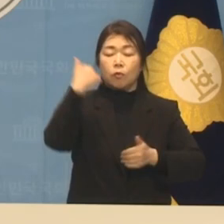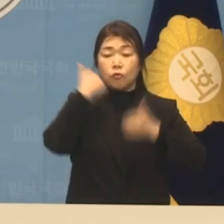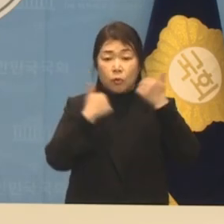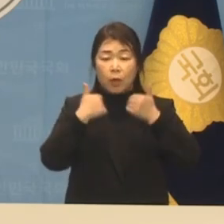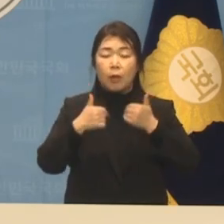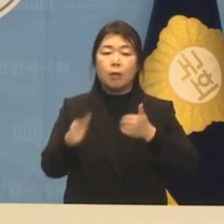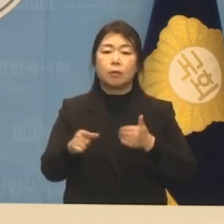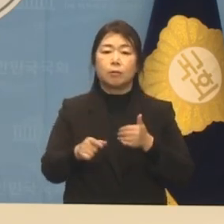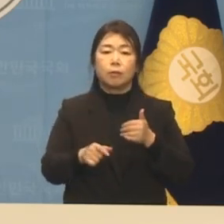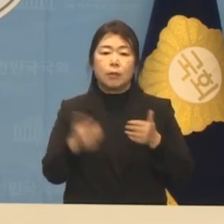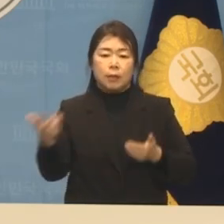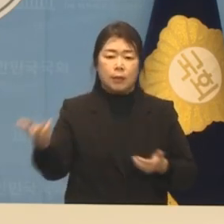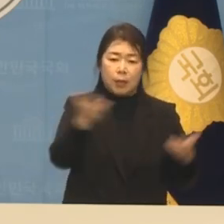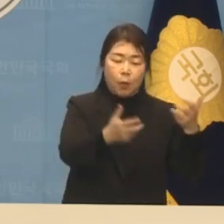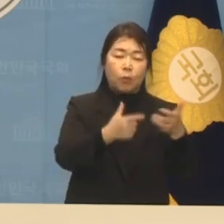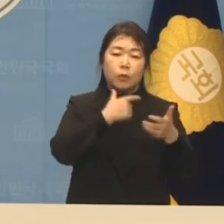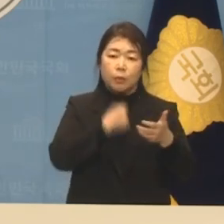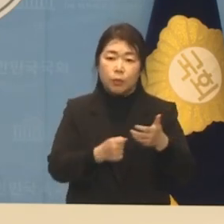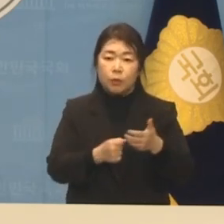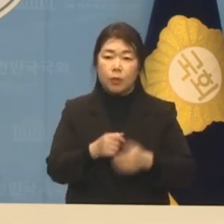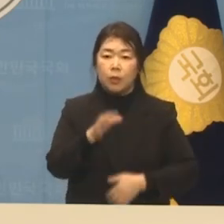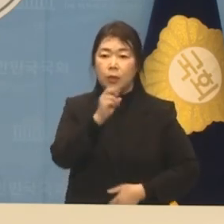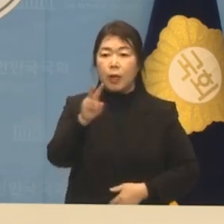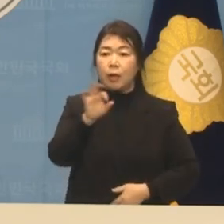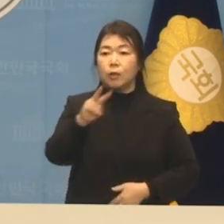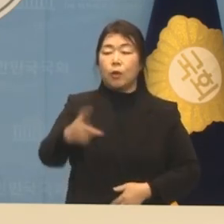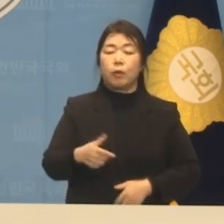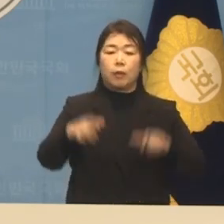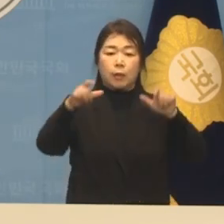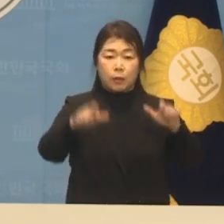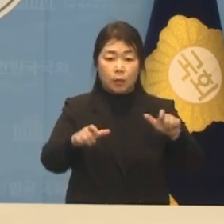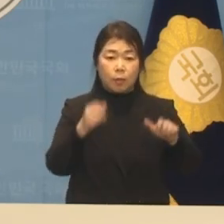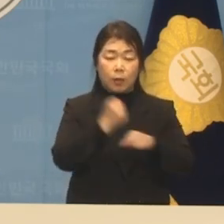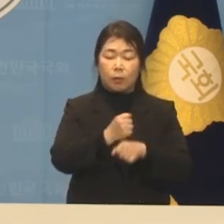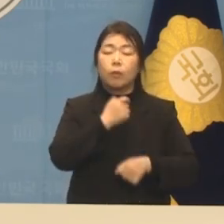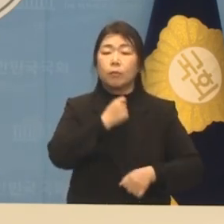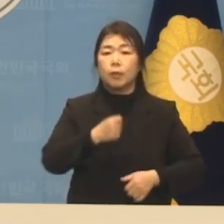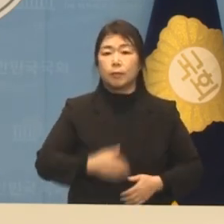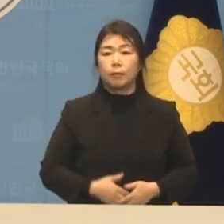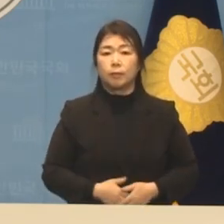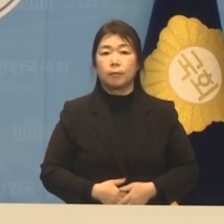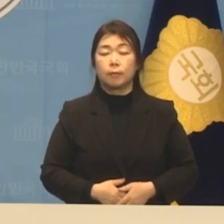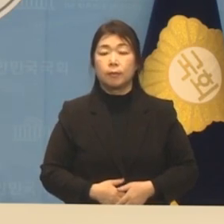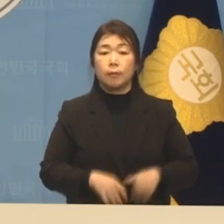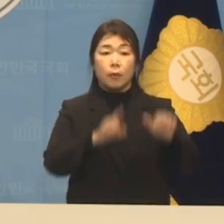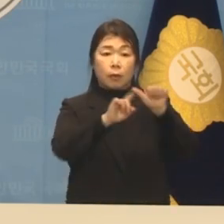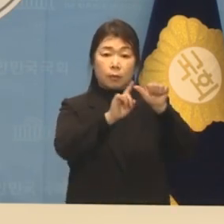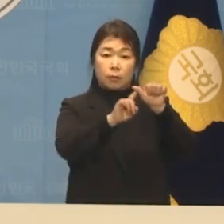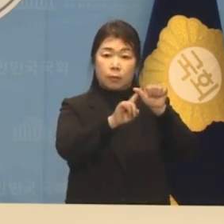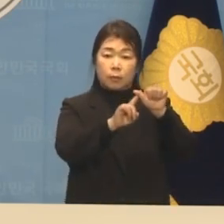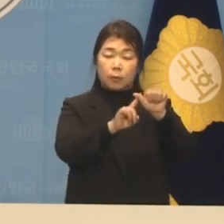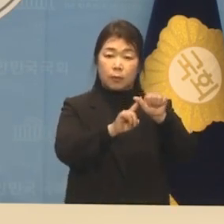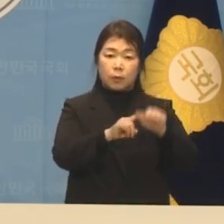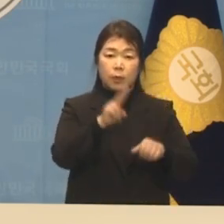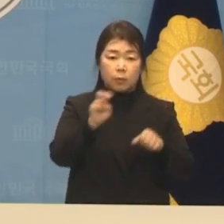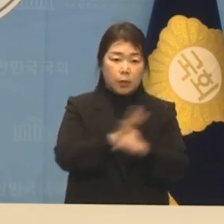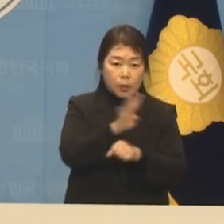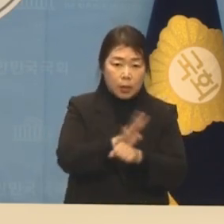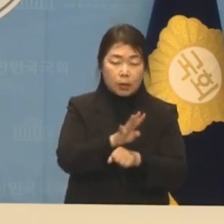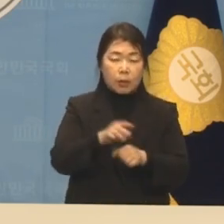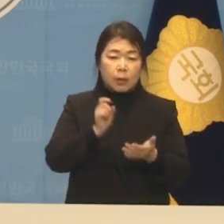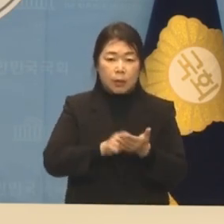이사하고 싶은 양천갑으로 만들겠습니다. 5, 양천갑 24시간